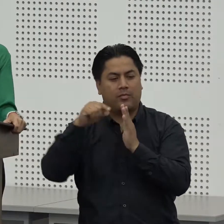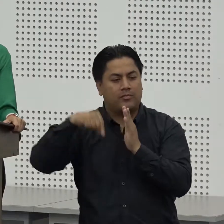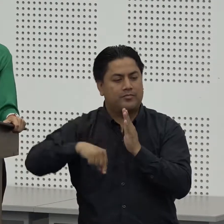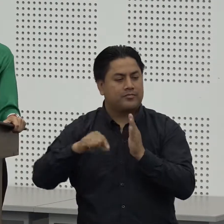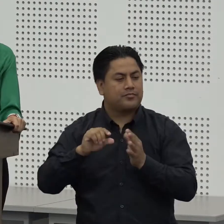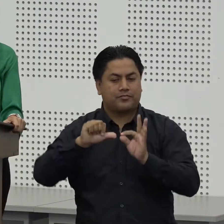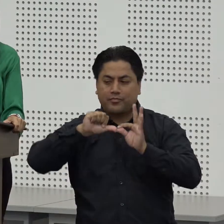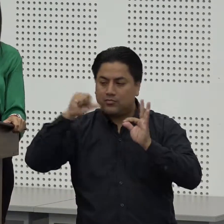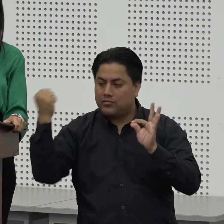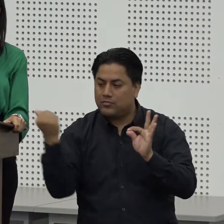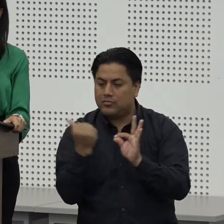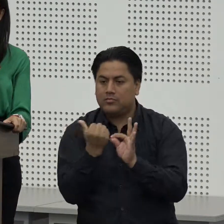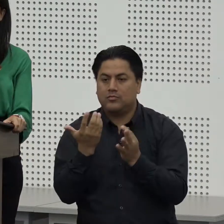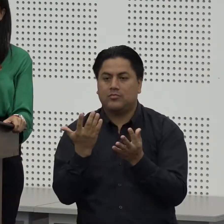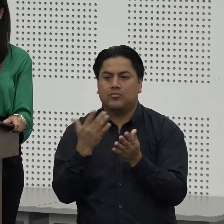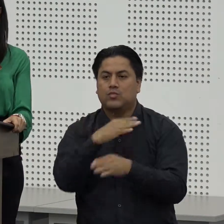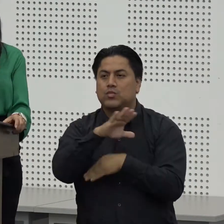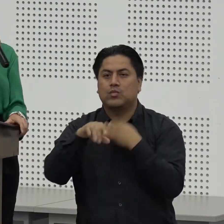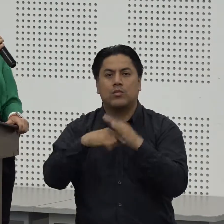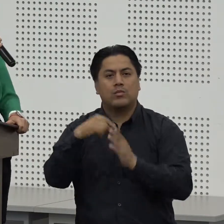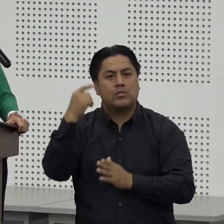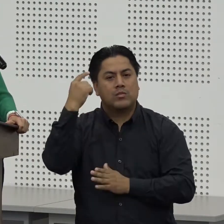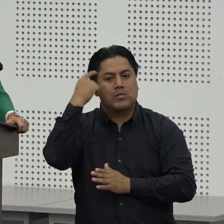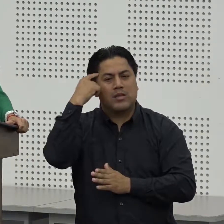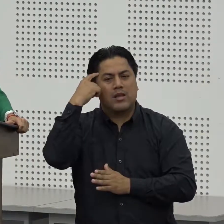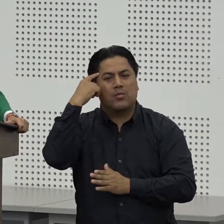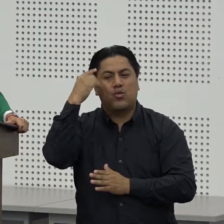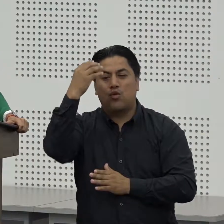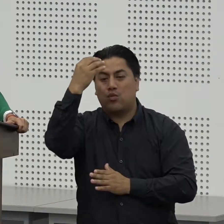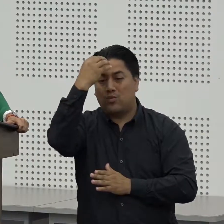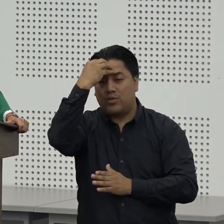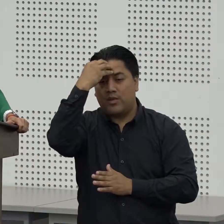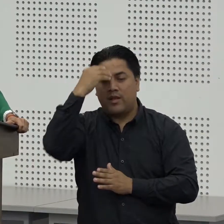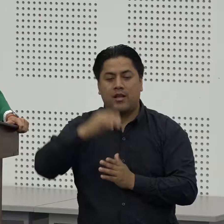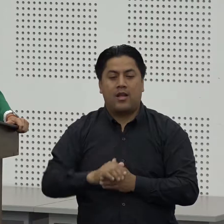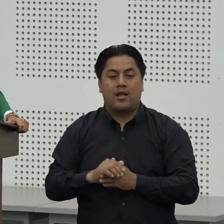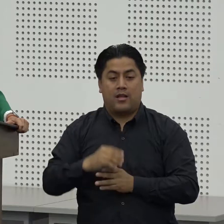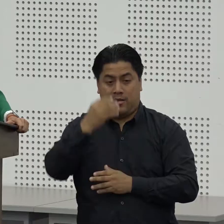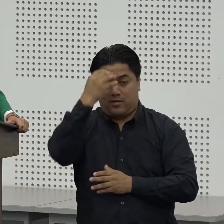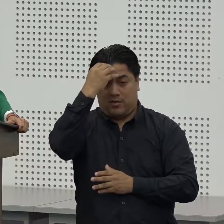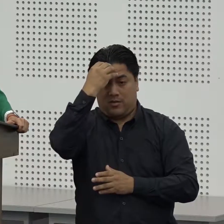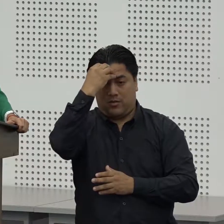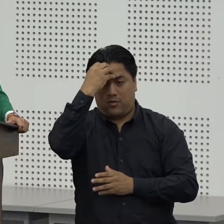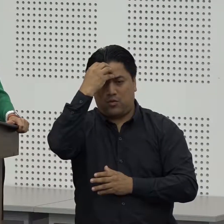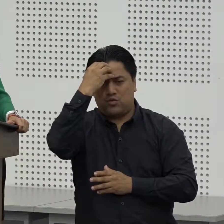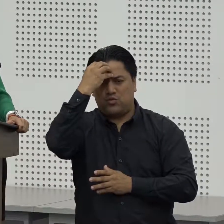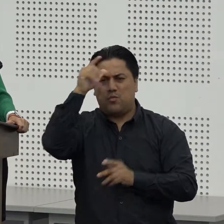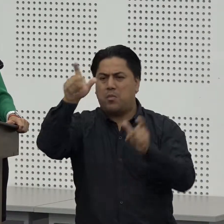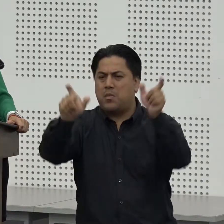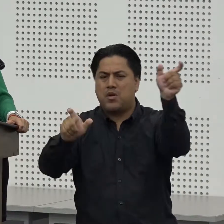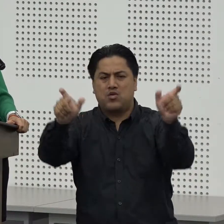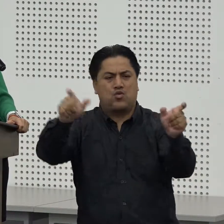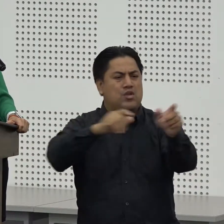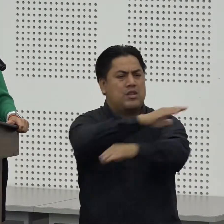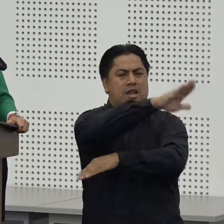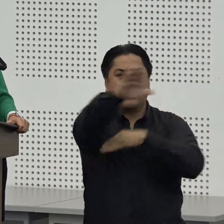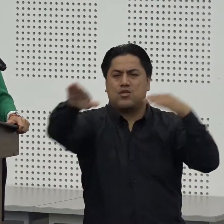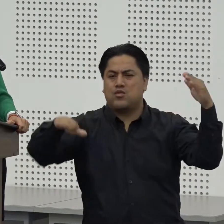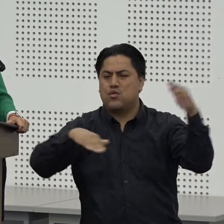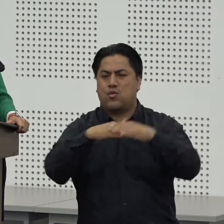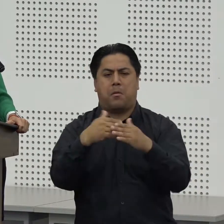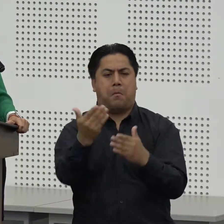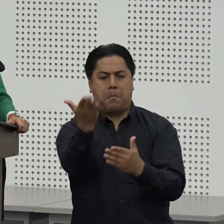nosotros nos basamos en un principio de educación popular ¿sí? de educación popular y de promoción social